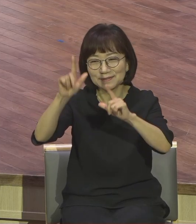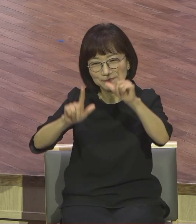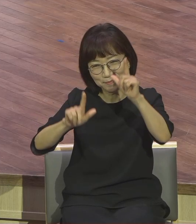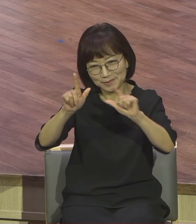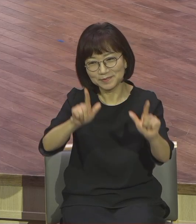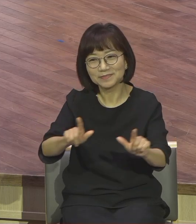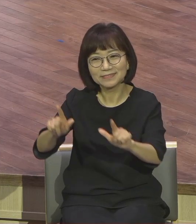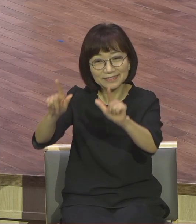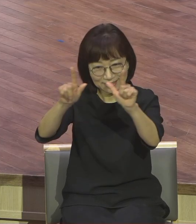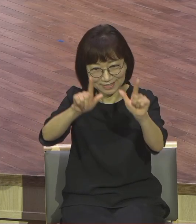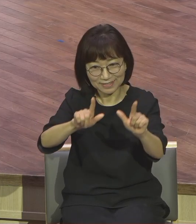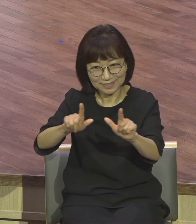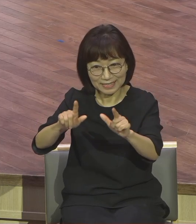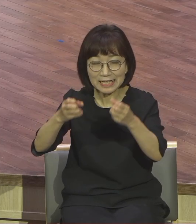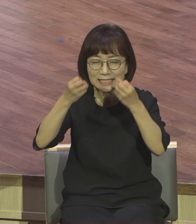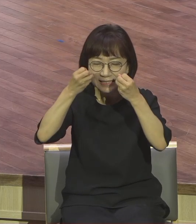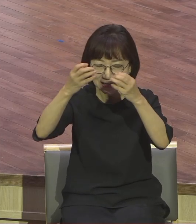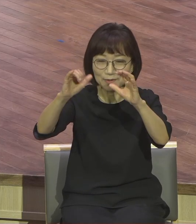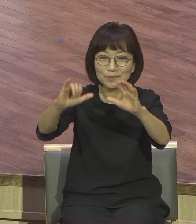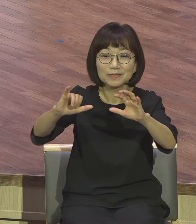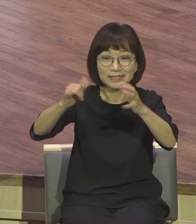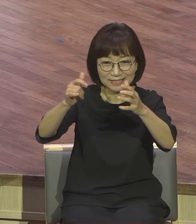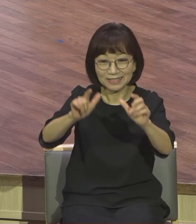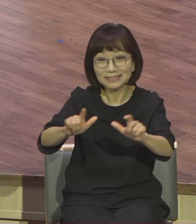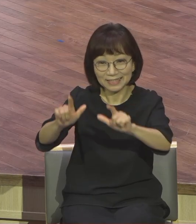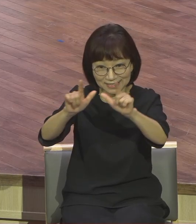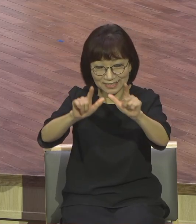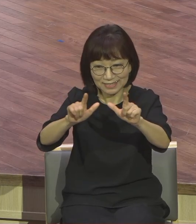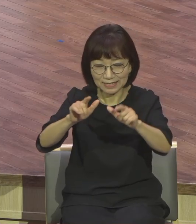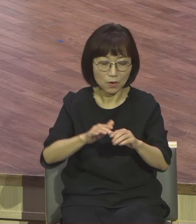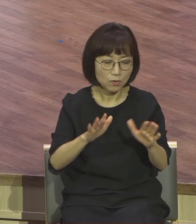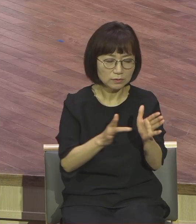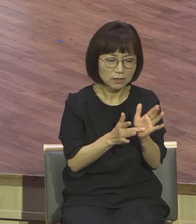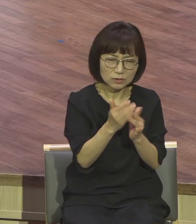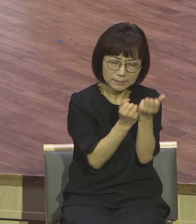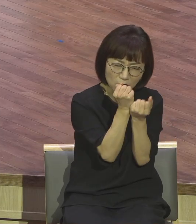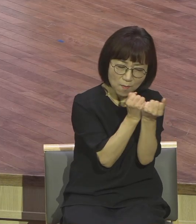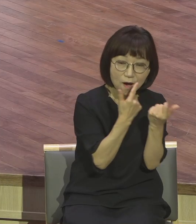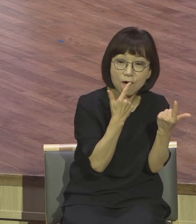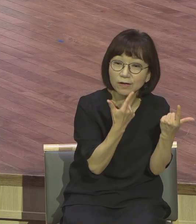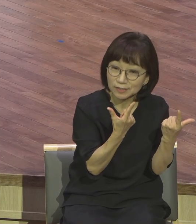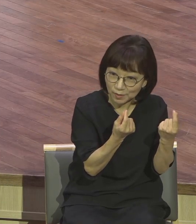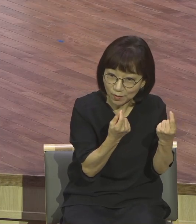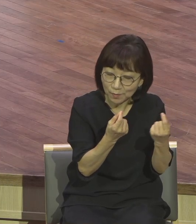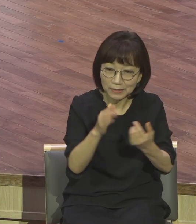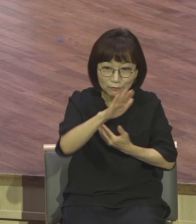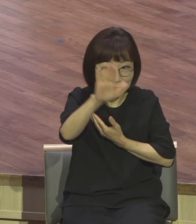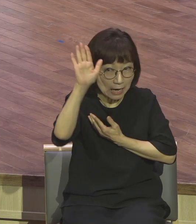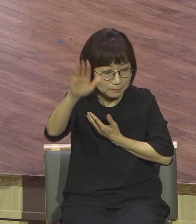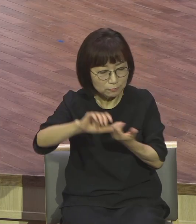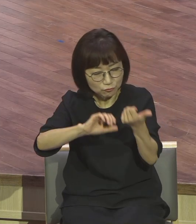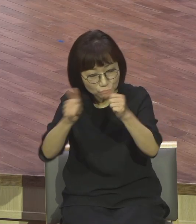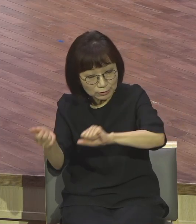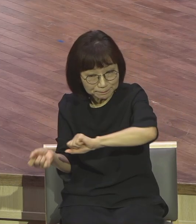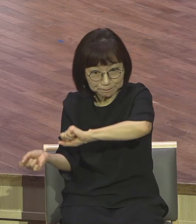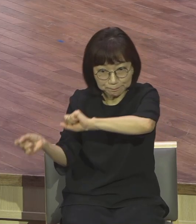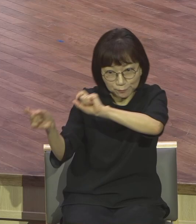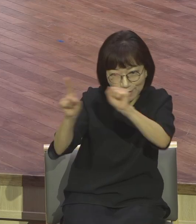새로운 세계 예수님께서 부연 설명을 해주셨듯이 부활 이후에는 하늘에 넘어요 천사들과